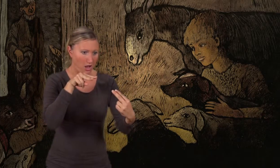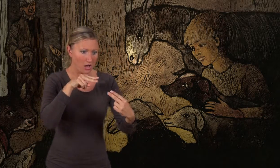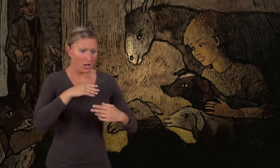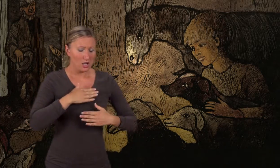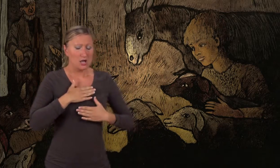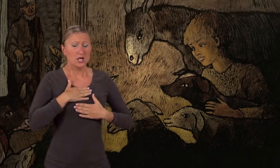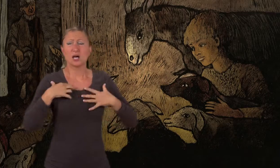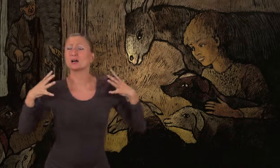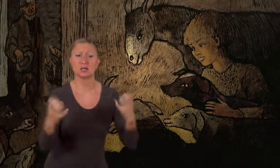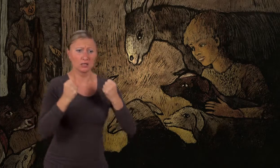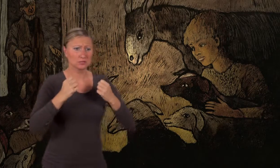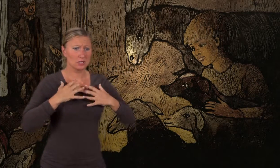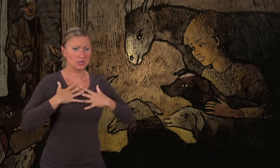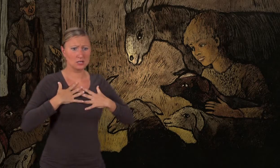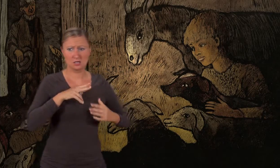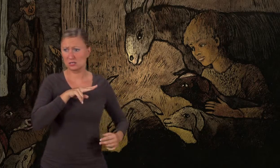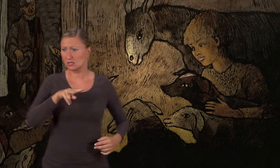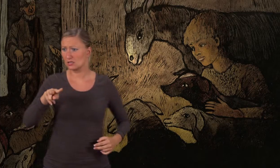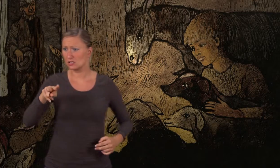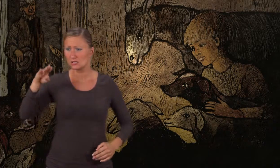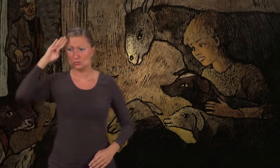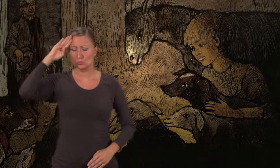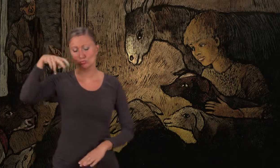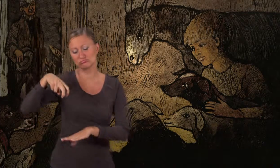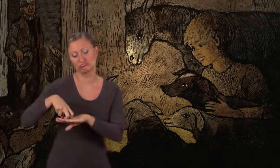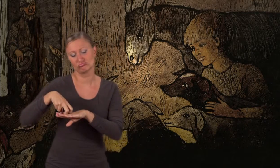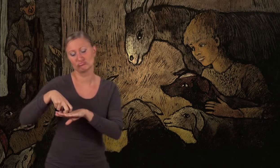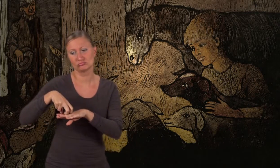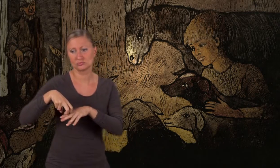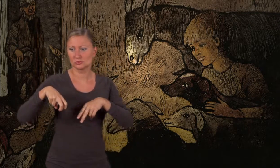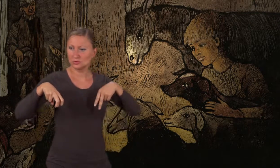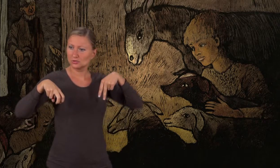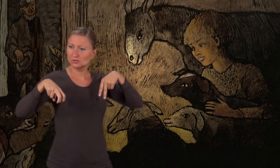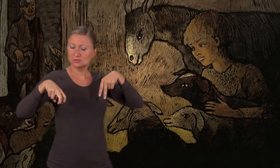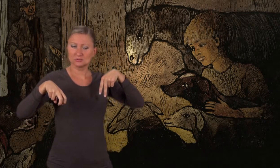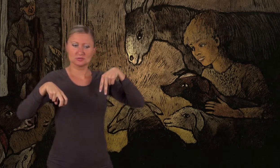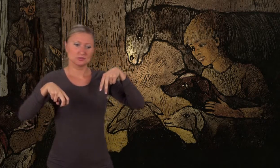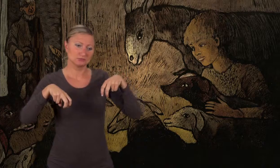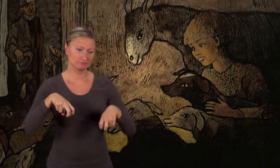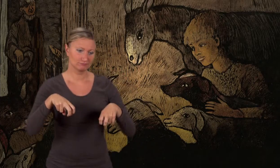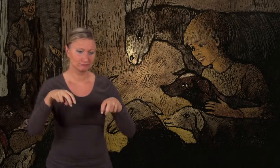es ihn erwartet hätte. Ich bin gerettet, sagte der Mann und kniete neben dem Jungen vor der Krippe nieder.